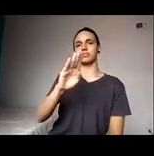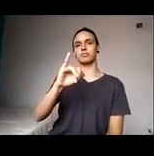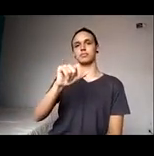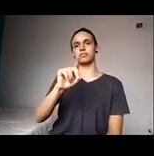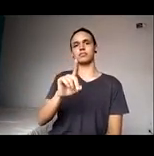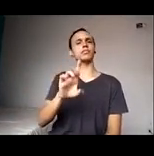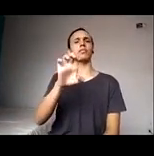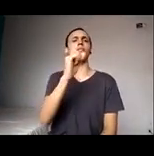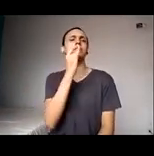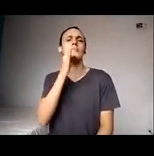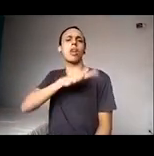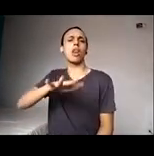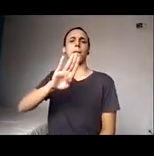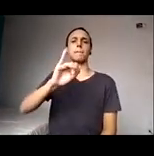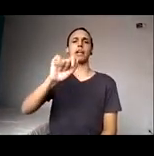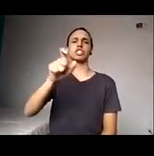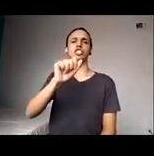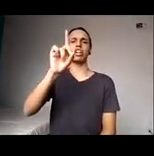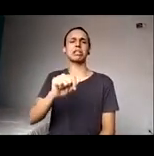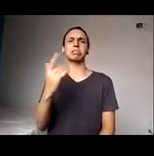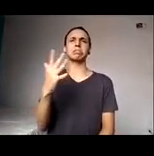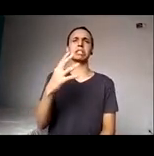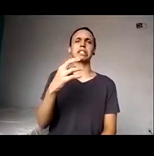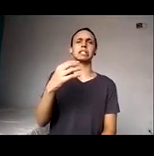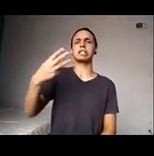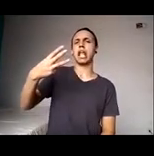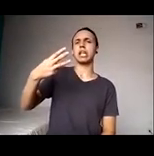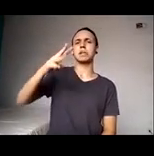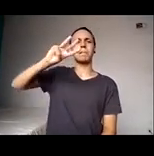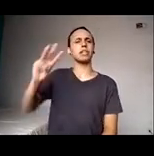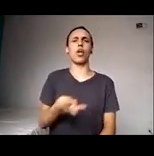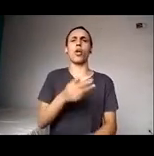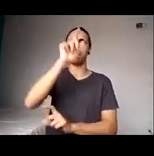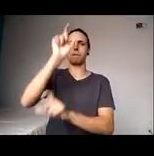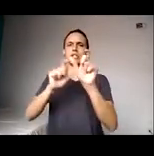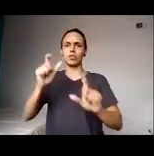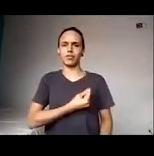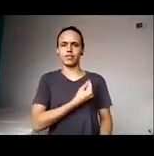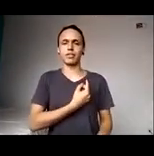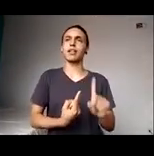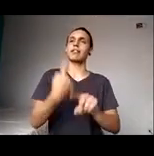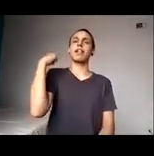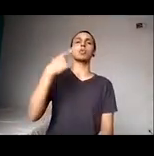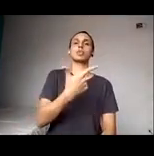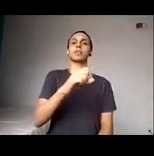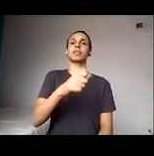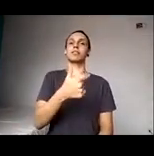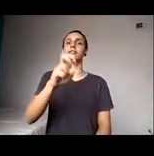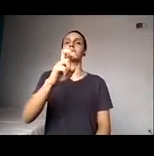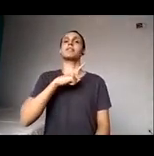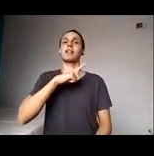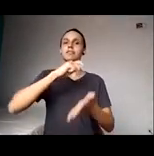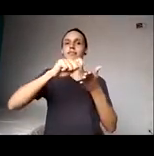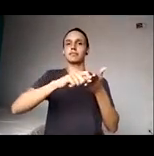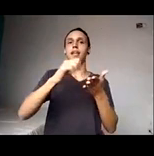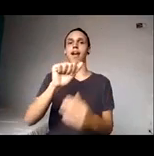habitantes, nós fizemos em 2015, 16, um atlas da educação especial, na época, nós tínhamos apenas 4